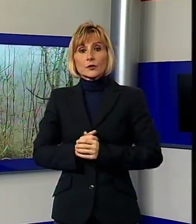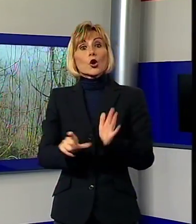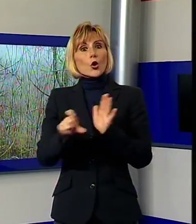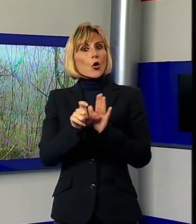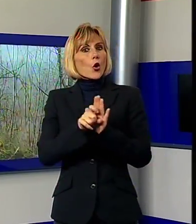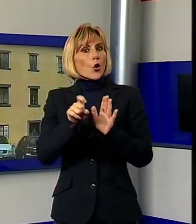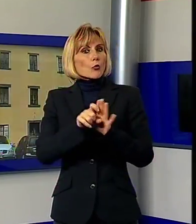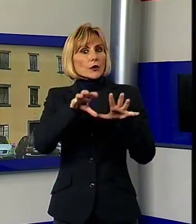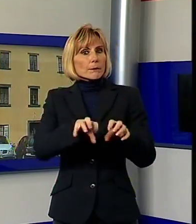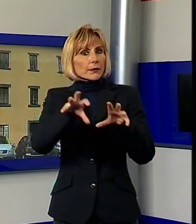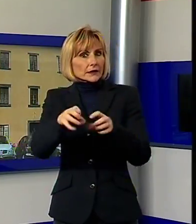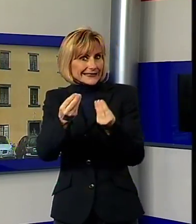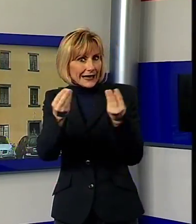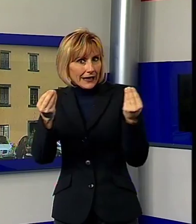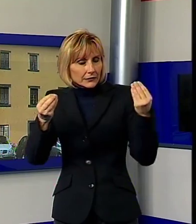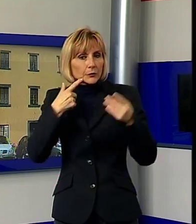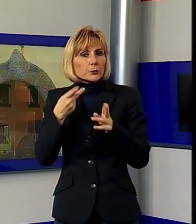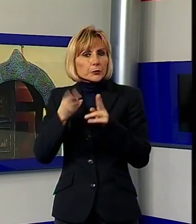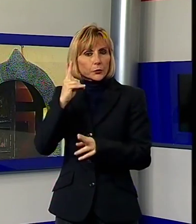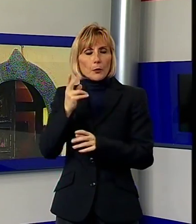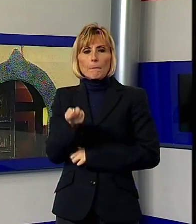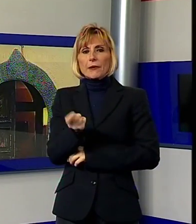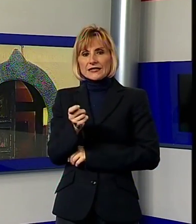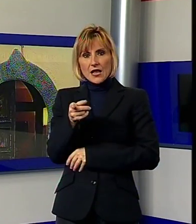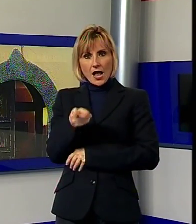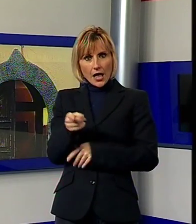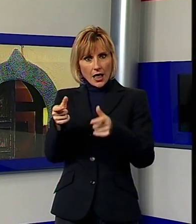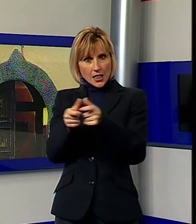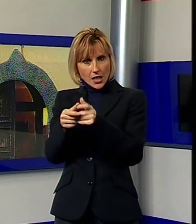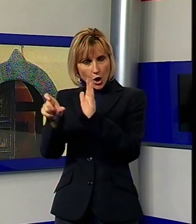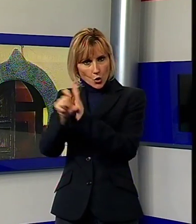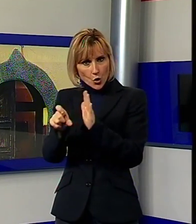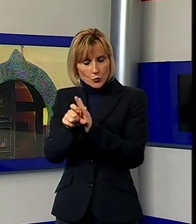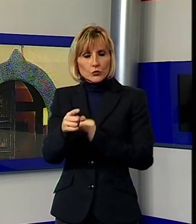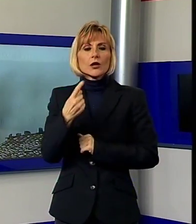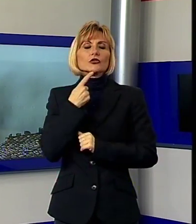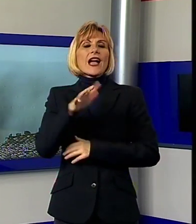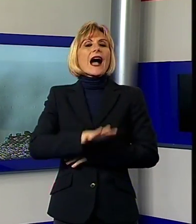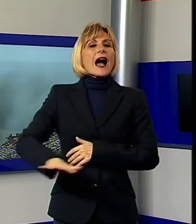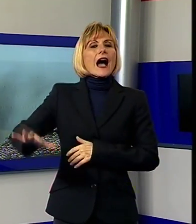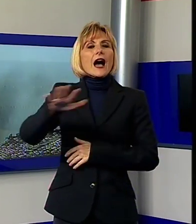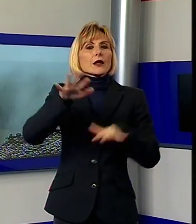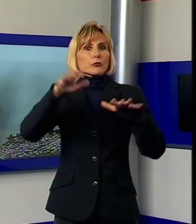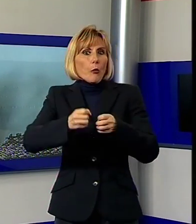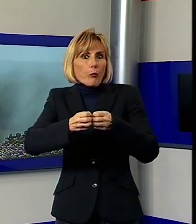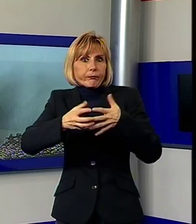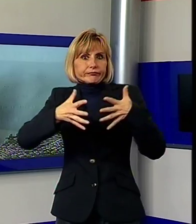cambiamenti e tra questi c'è Pescaglia che vedrebbe ampliare notevolmente l'area protetta con tutti i vincoli che ne conseguono.